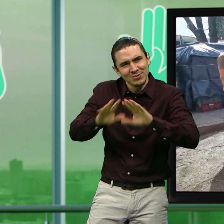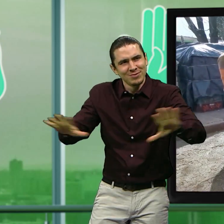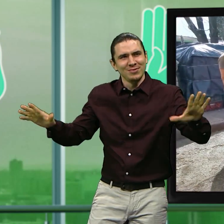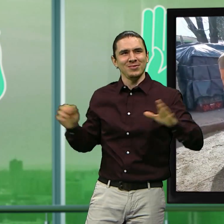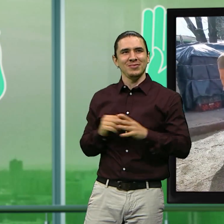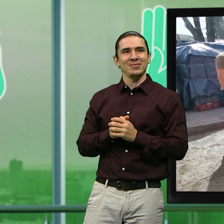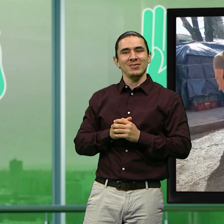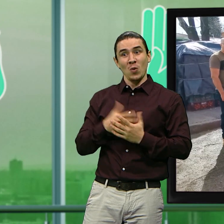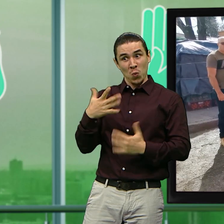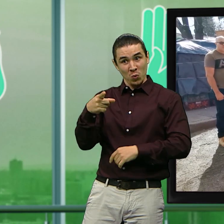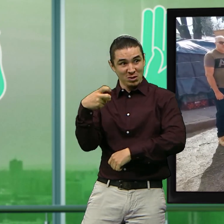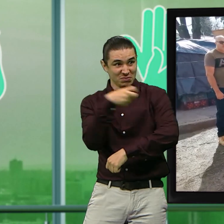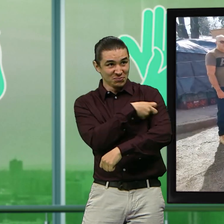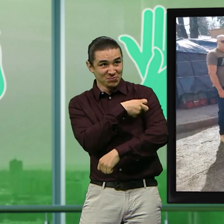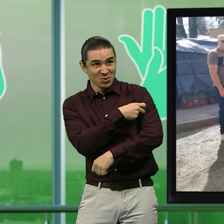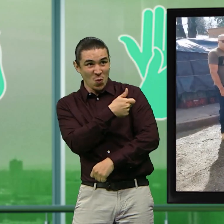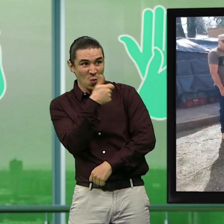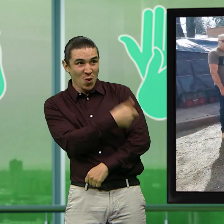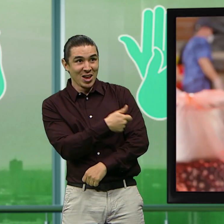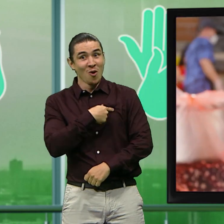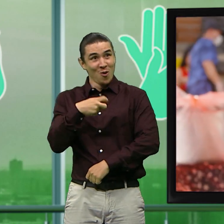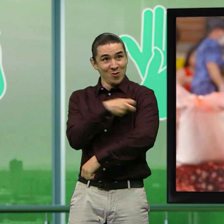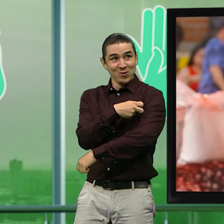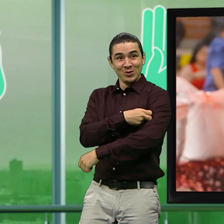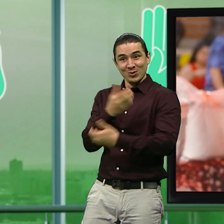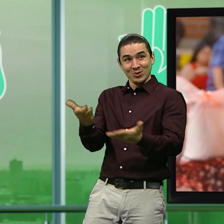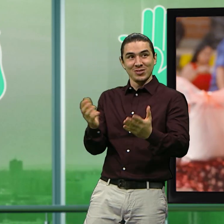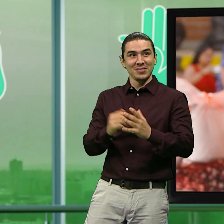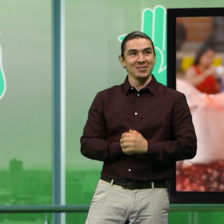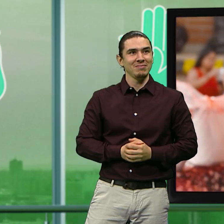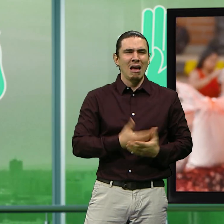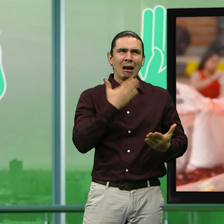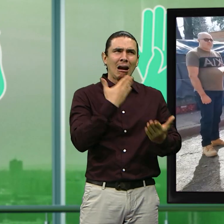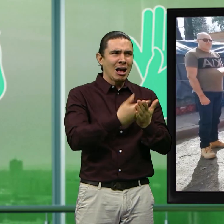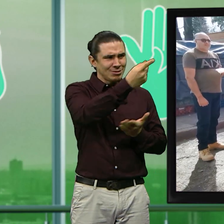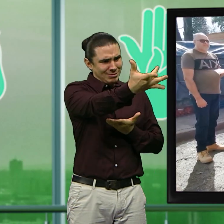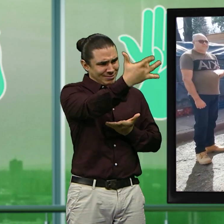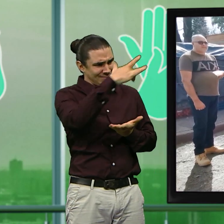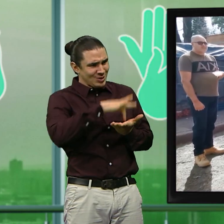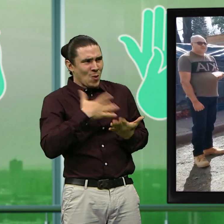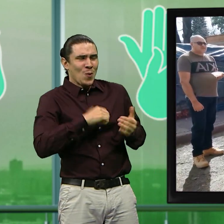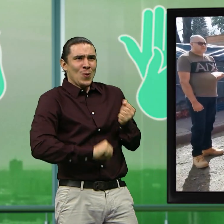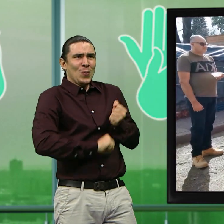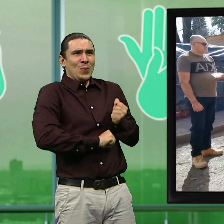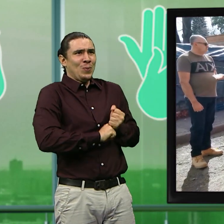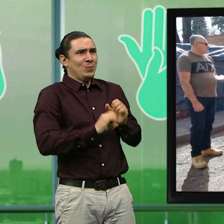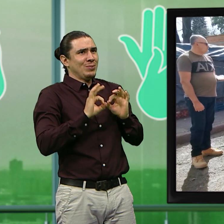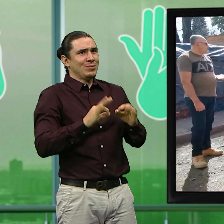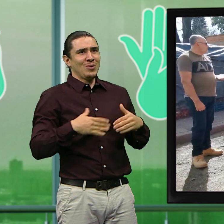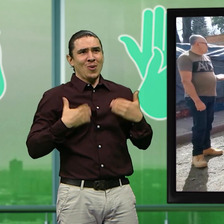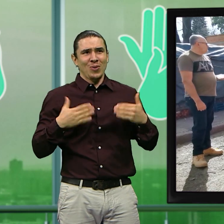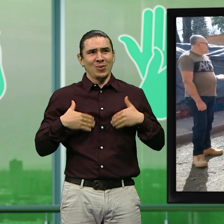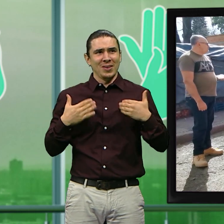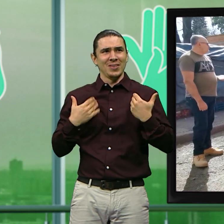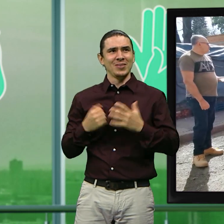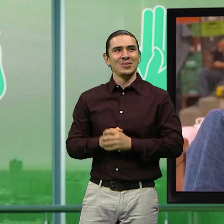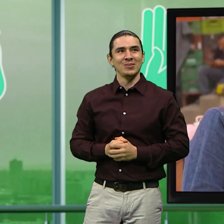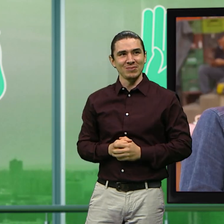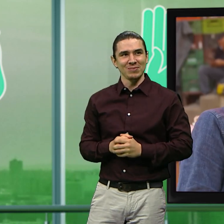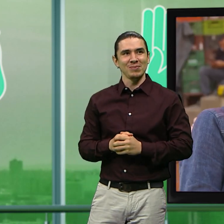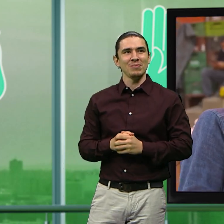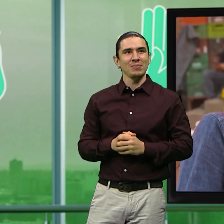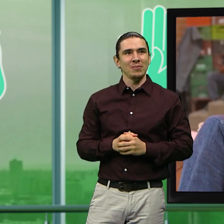pague, qué energía tan linda tenerla a ustedes. Esto es un regalo de Dios, amor, porque para mí... Este regalo para todos nosotros,